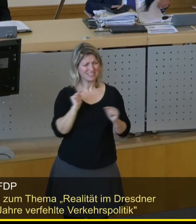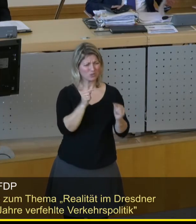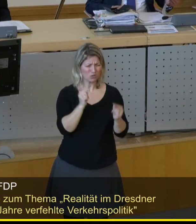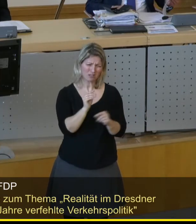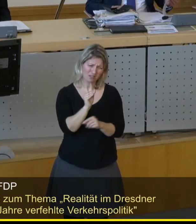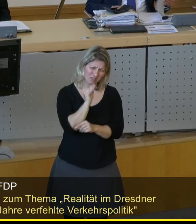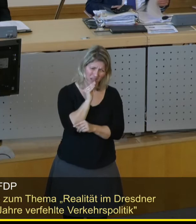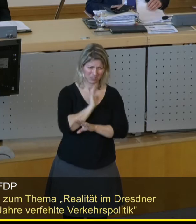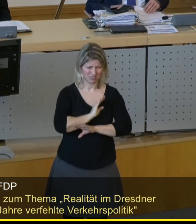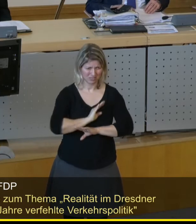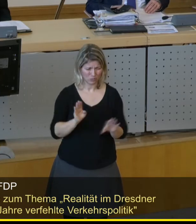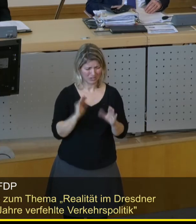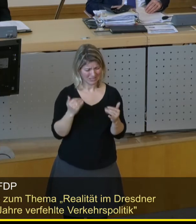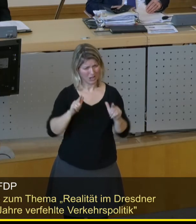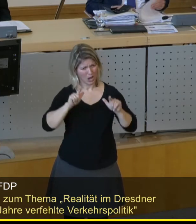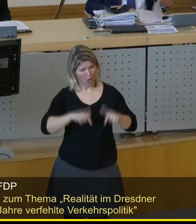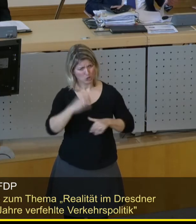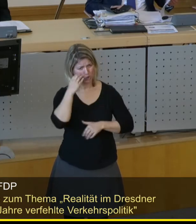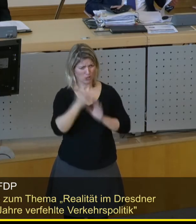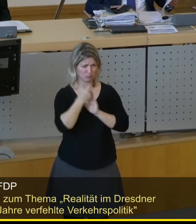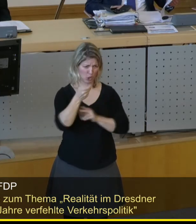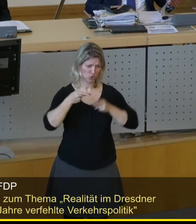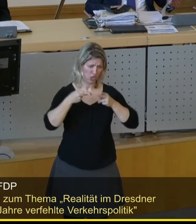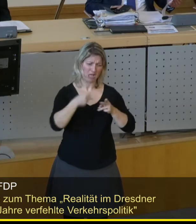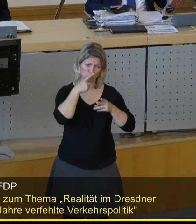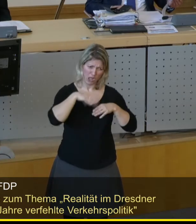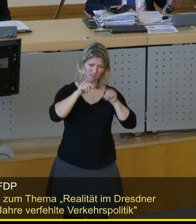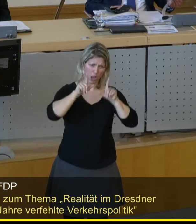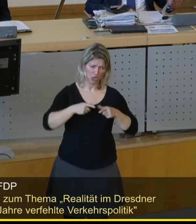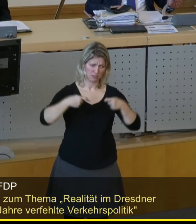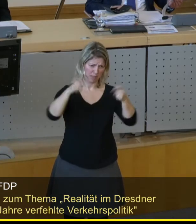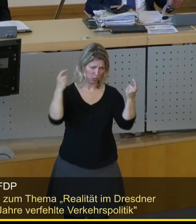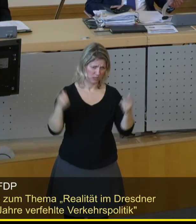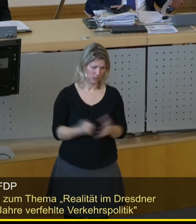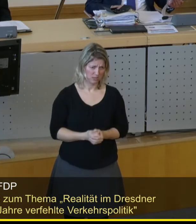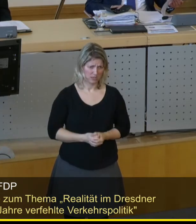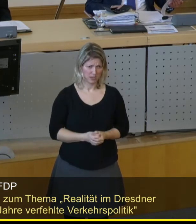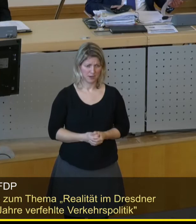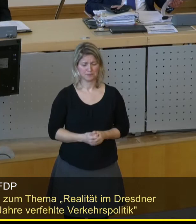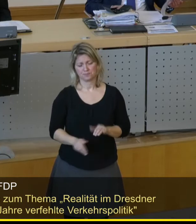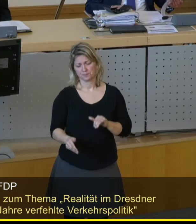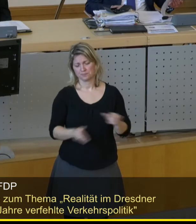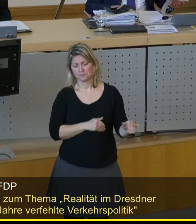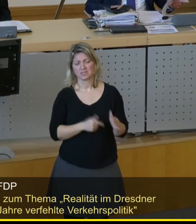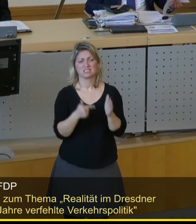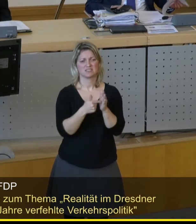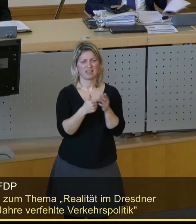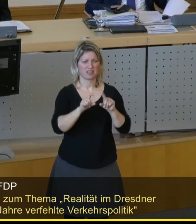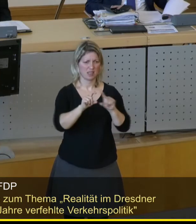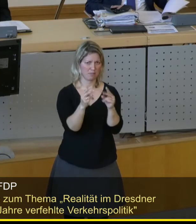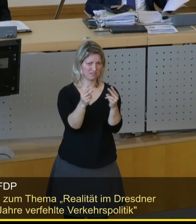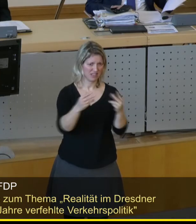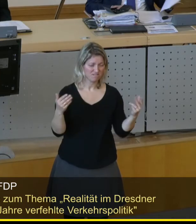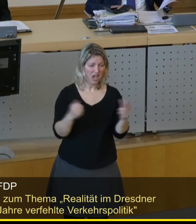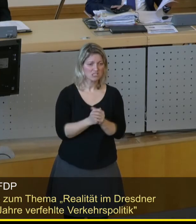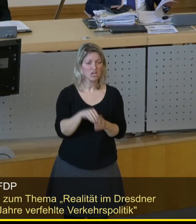höchste Zeit, dass endlich mit der Königsbrücker Straße, mit dem Bauen, angefangen wird. Das zweite wichtige Thema ist